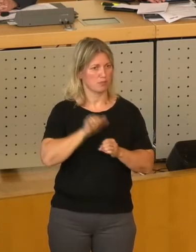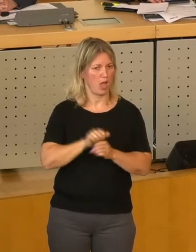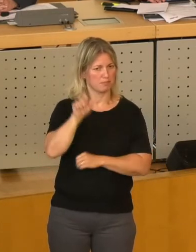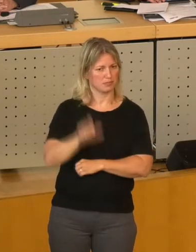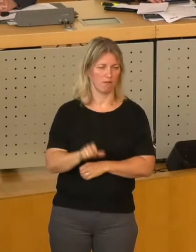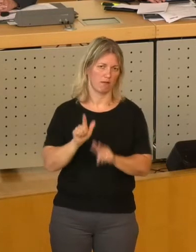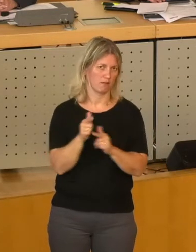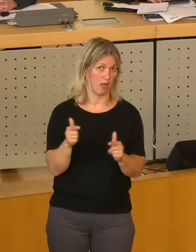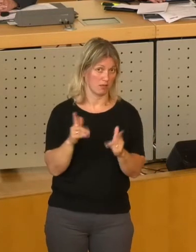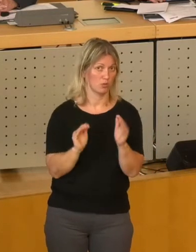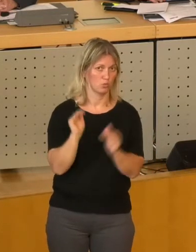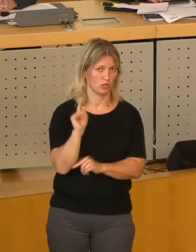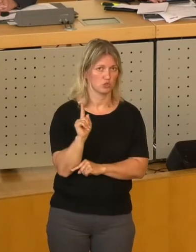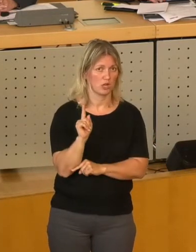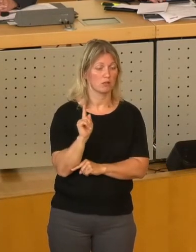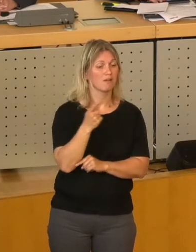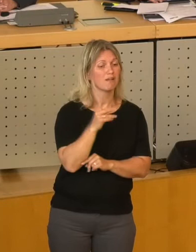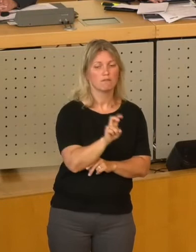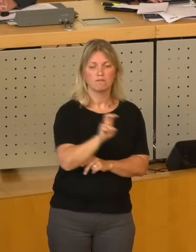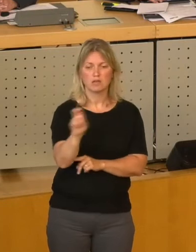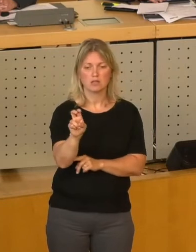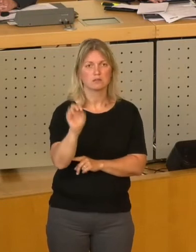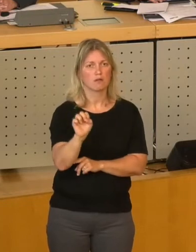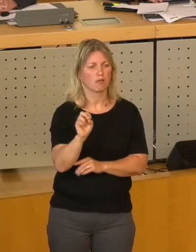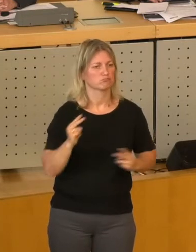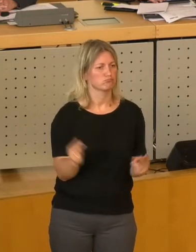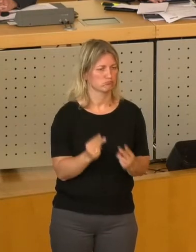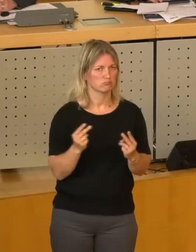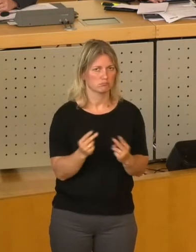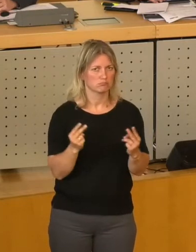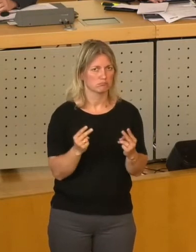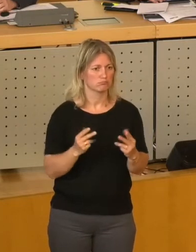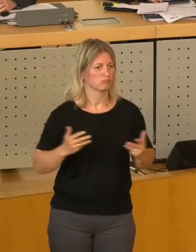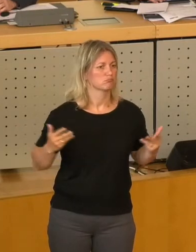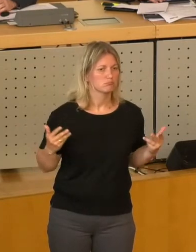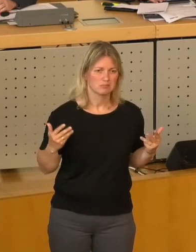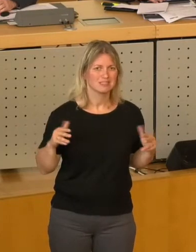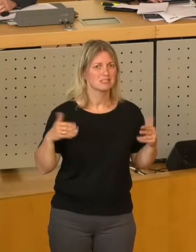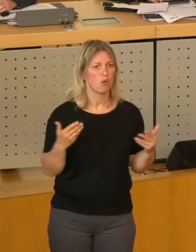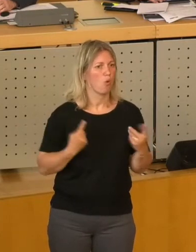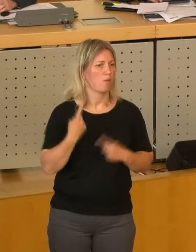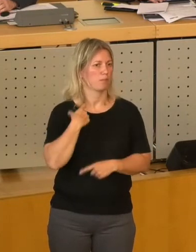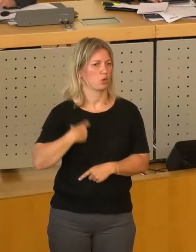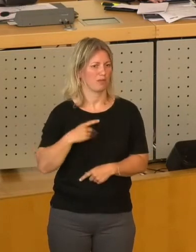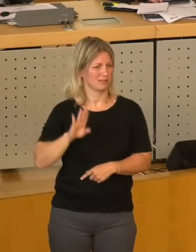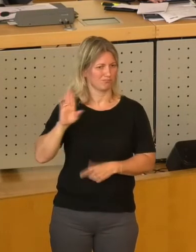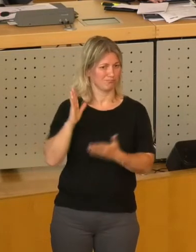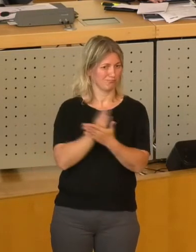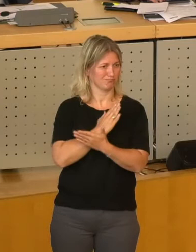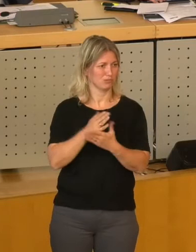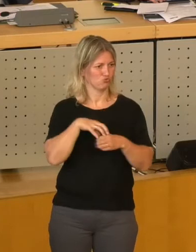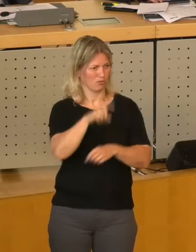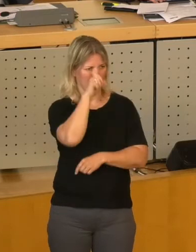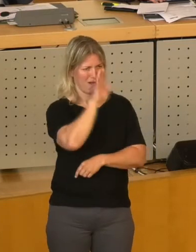Natürlich können sie versetzt werden, ganz selbstverständlich. Das obliegt nun mal dem Oberbürgermeister und nicht dem Stadtrat.